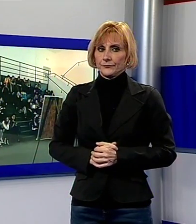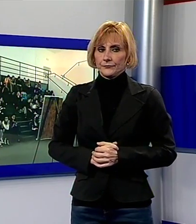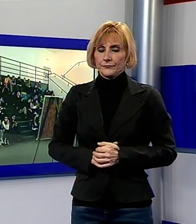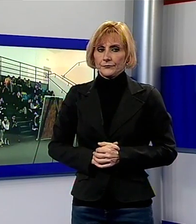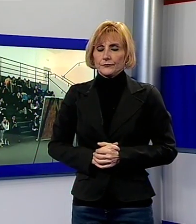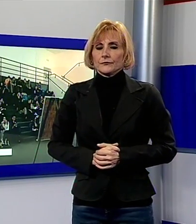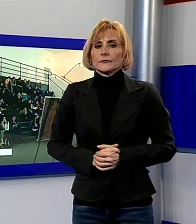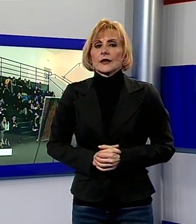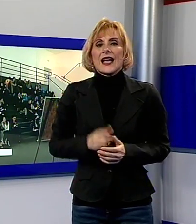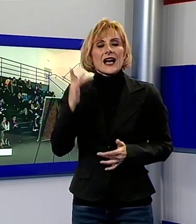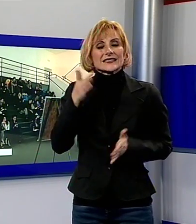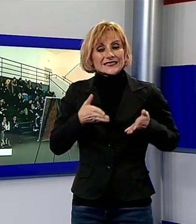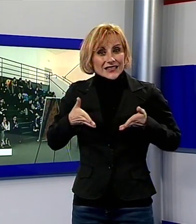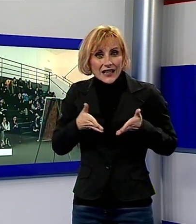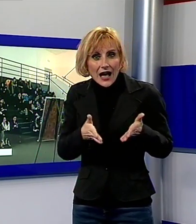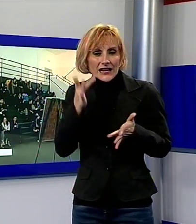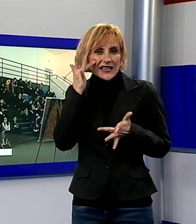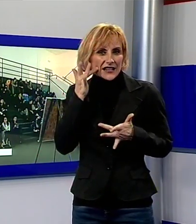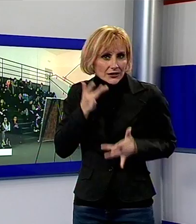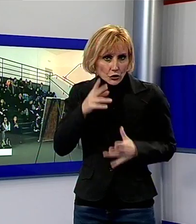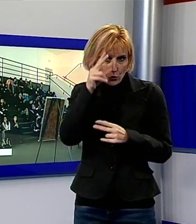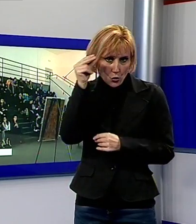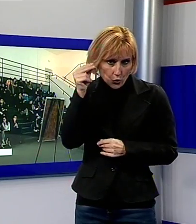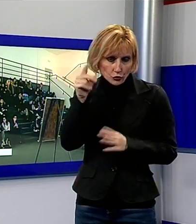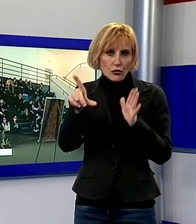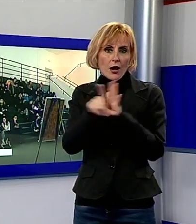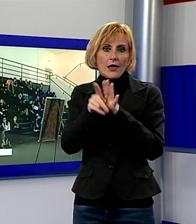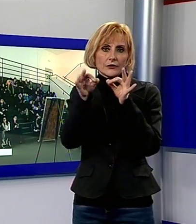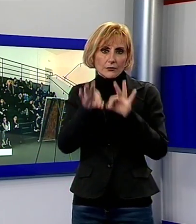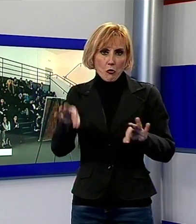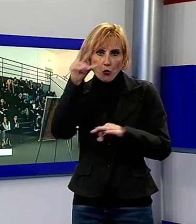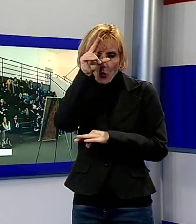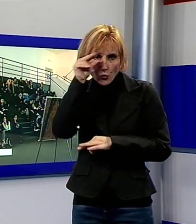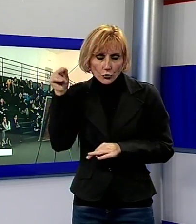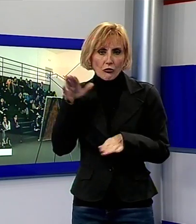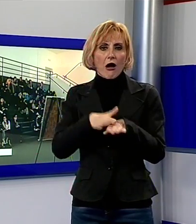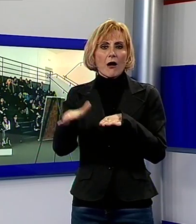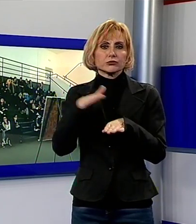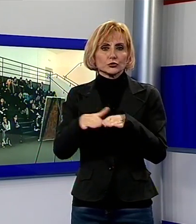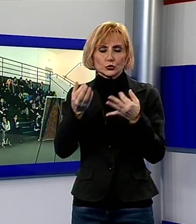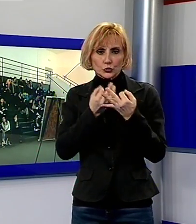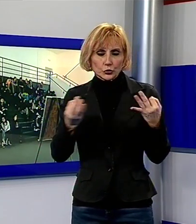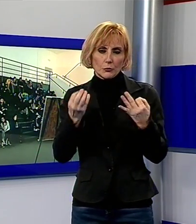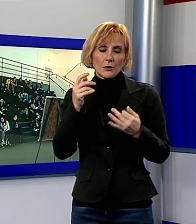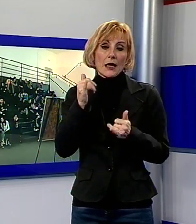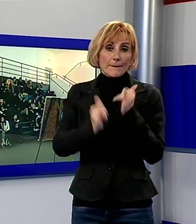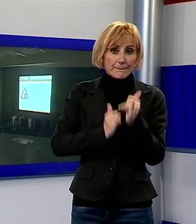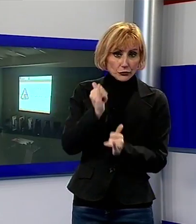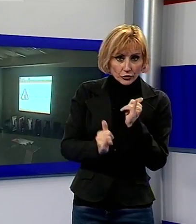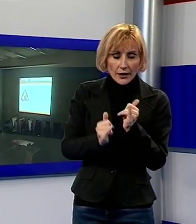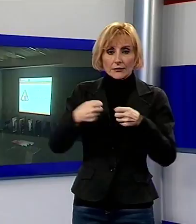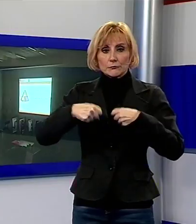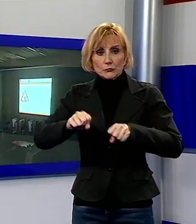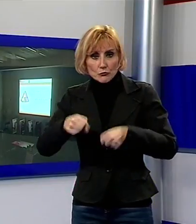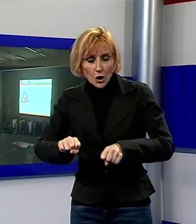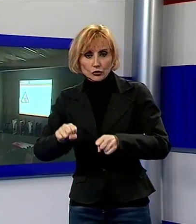Conoscere i rischi della strada, le leggi da rispettare e le buone abitudini per viaggiare in sicurezza, in auto o sulle due ruote. È tornato nelle